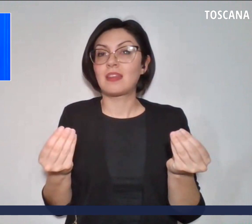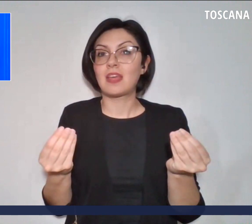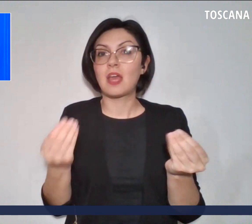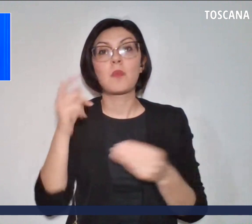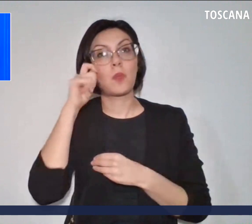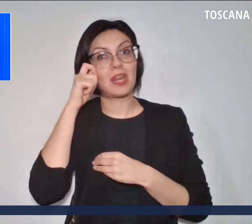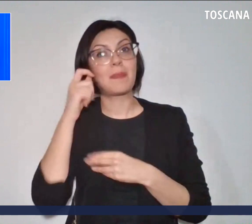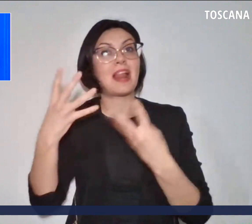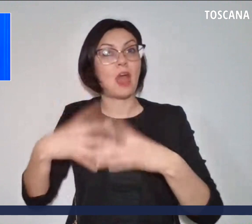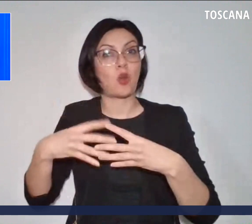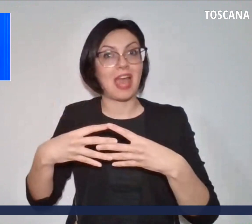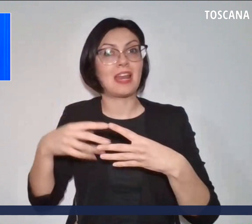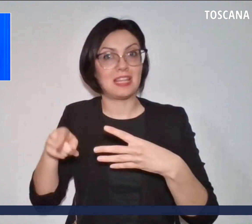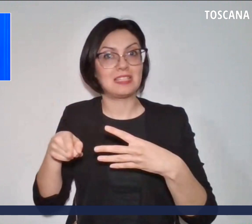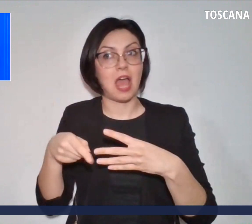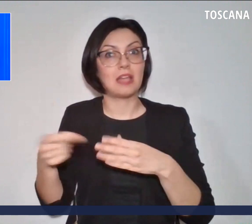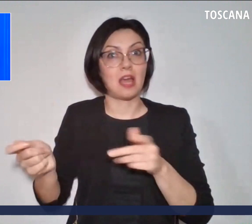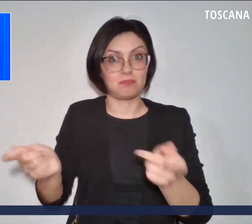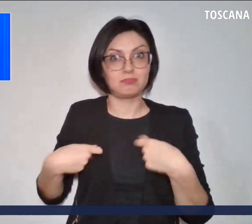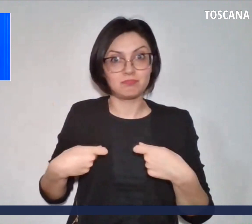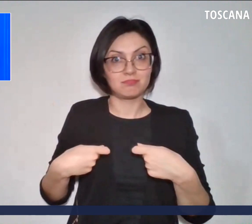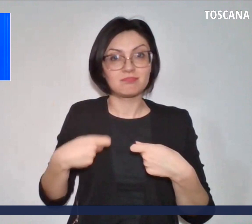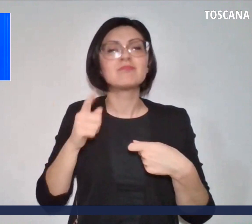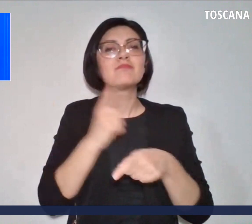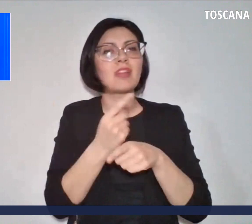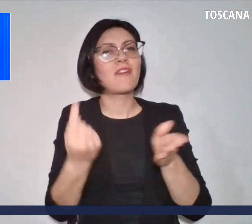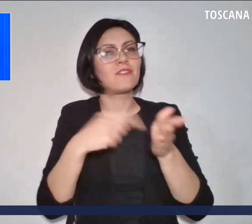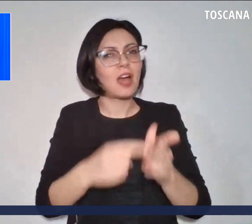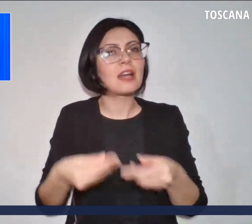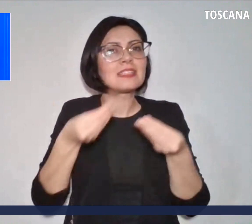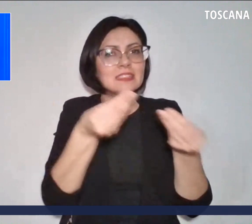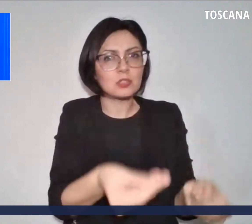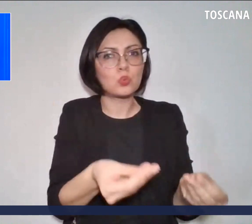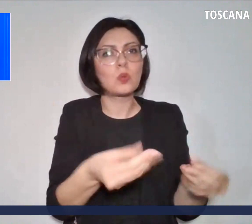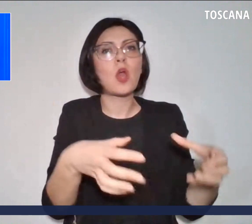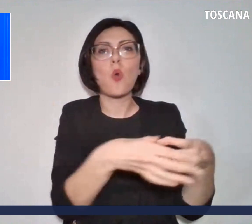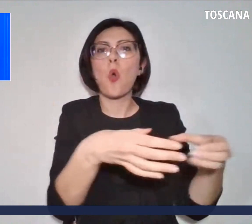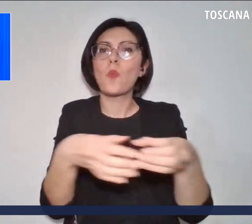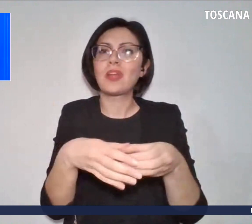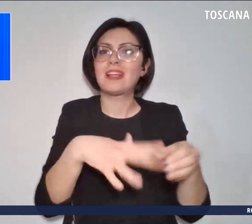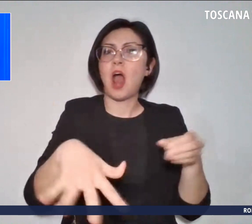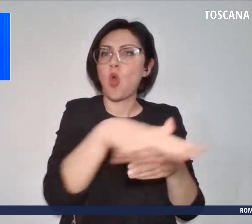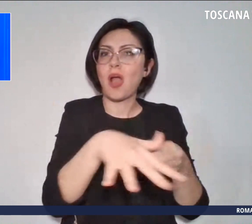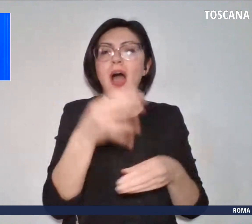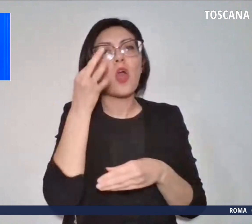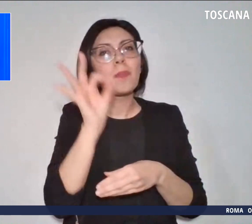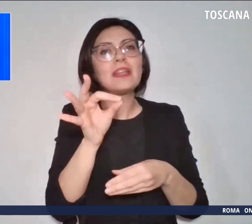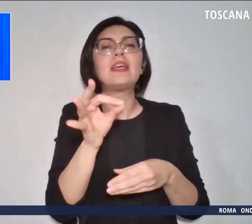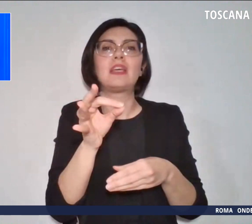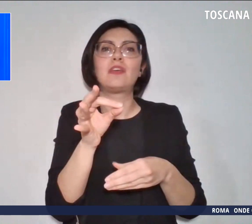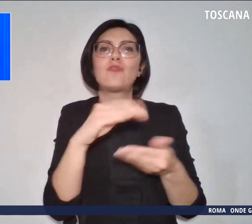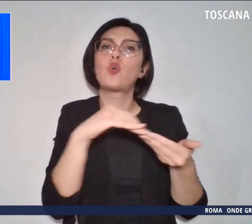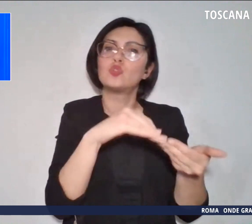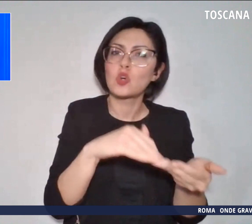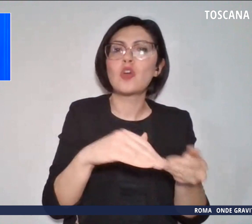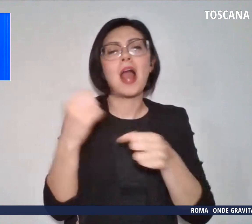organizzata da restituire alle comunità locali con finalità sociali e istituzionali.